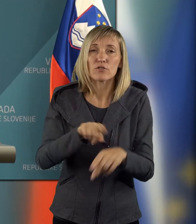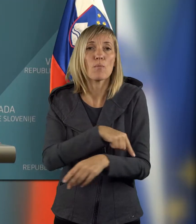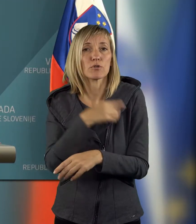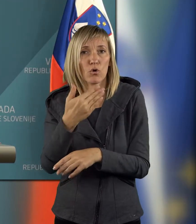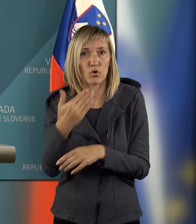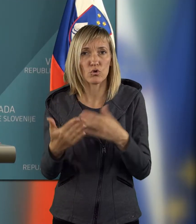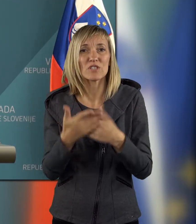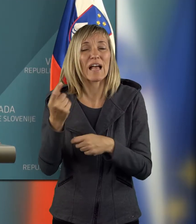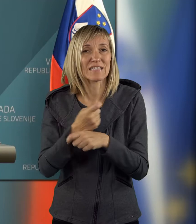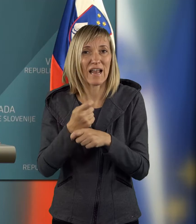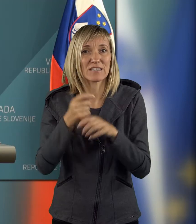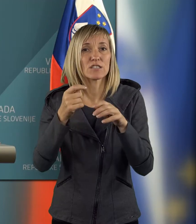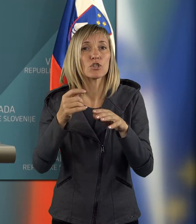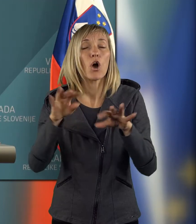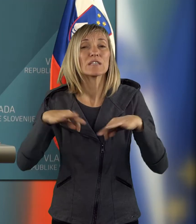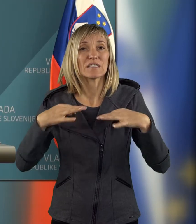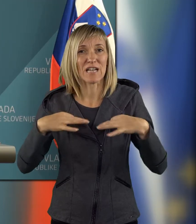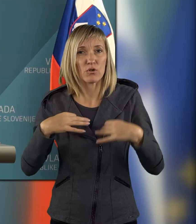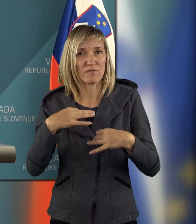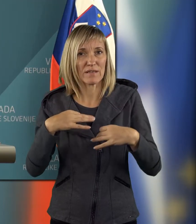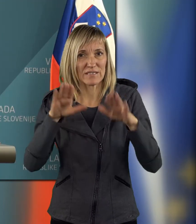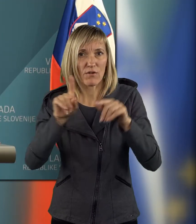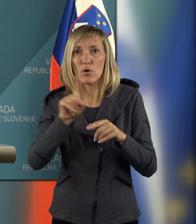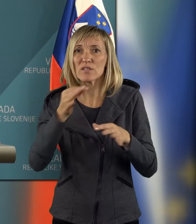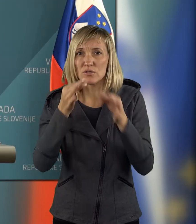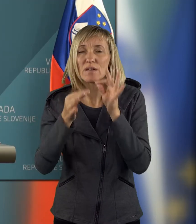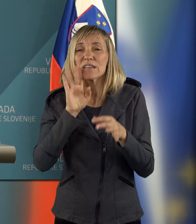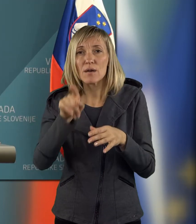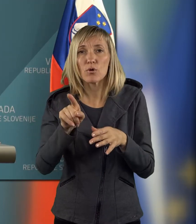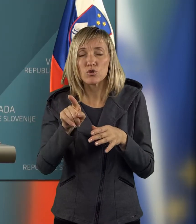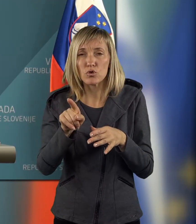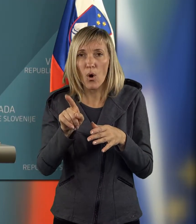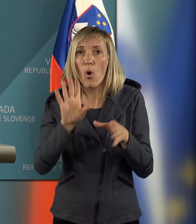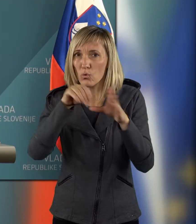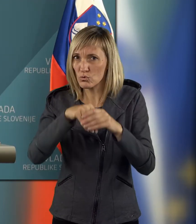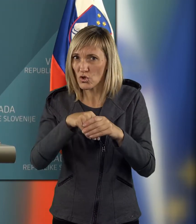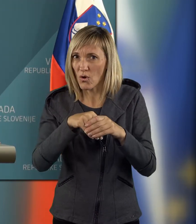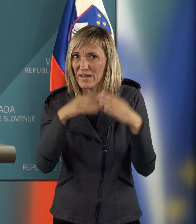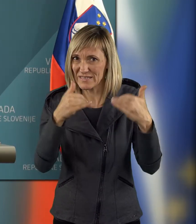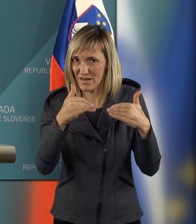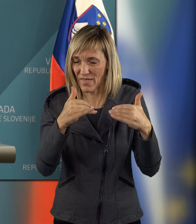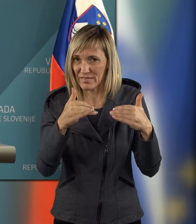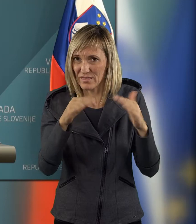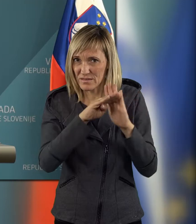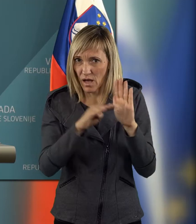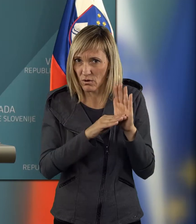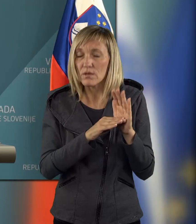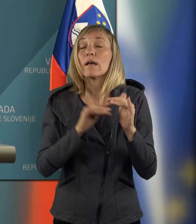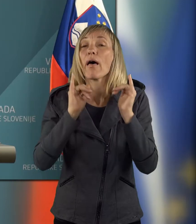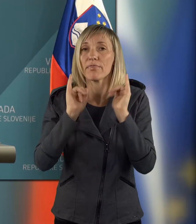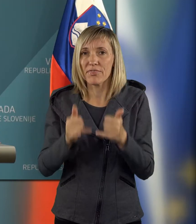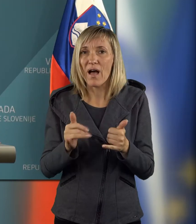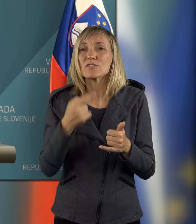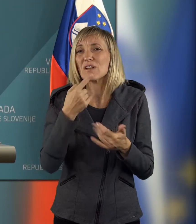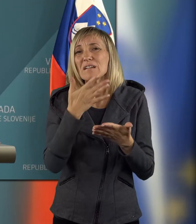sanacijo zdravstvenih zavodov, niste obravnavali zato, ker bo to vključeno v interventni zakon, morda? Da, in so rekli,